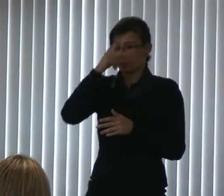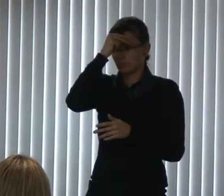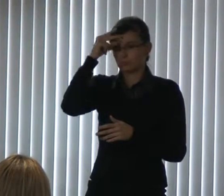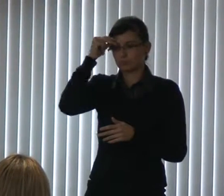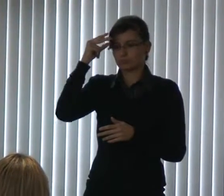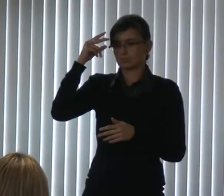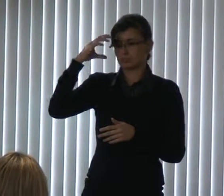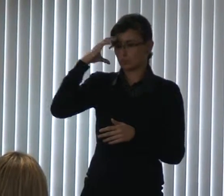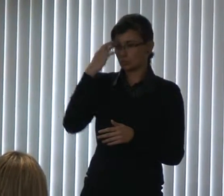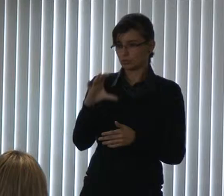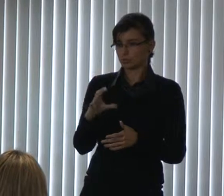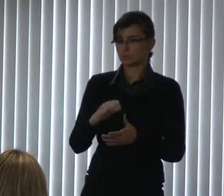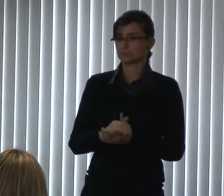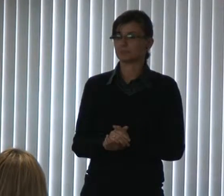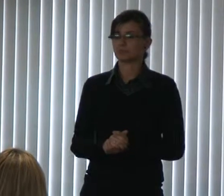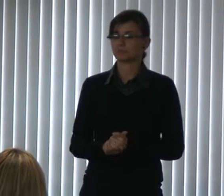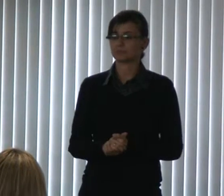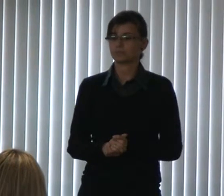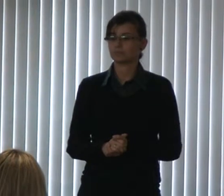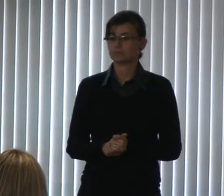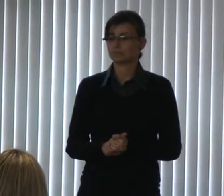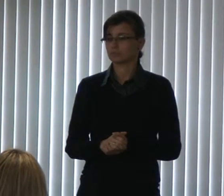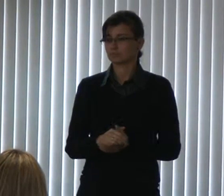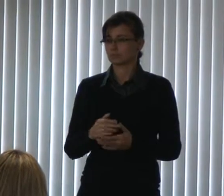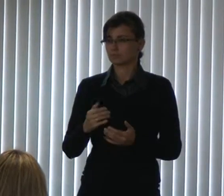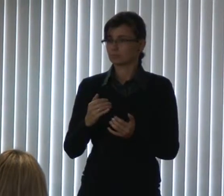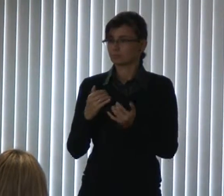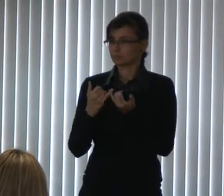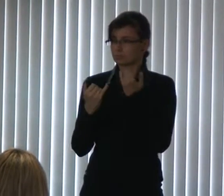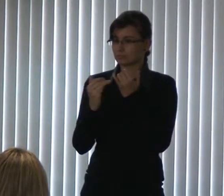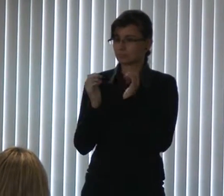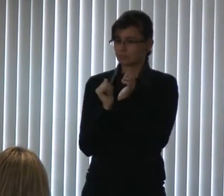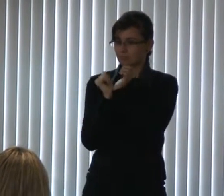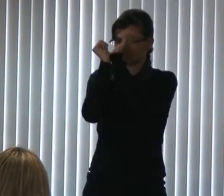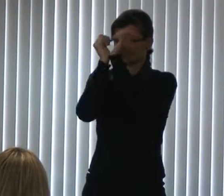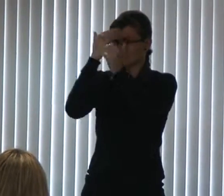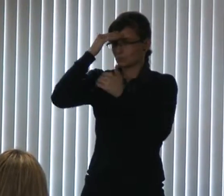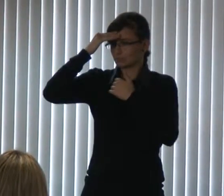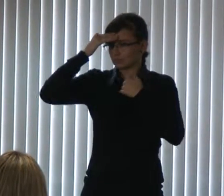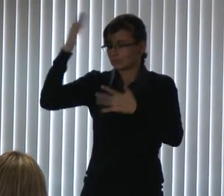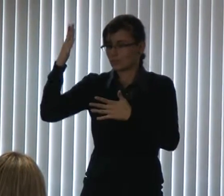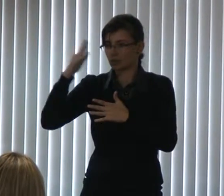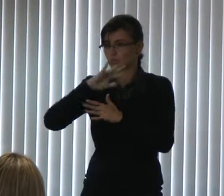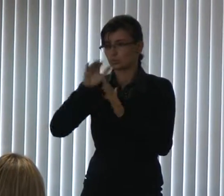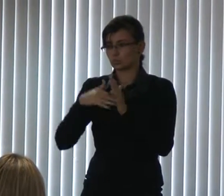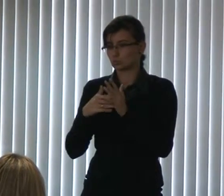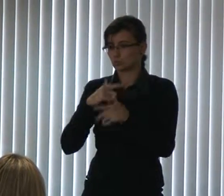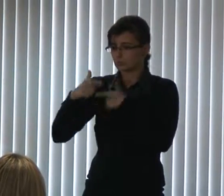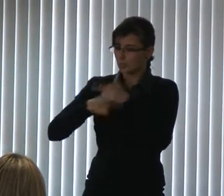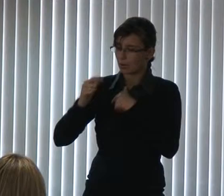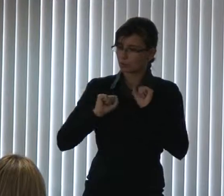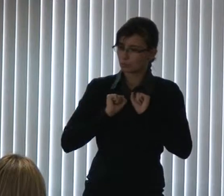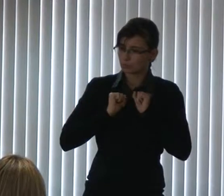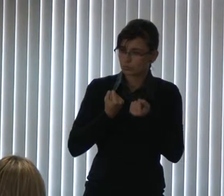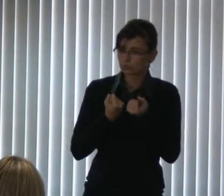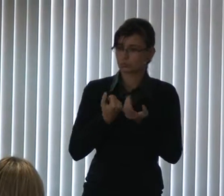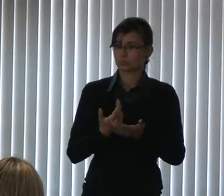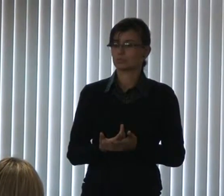eu diria assim, um troféu de merecimento pelos trabalhos que nós estamos fazendo. Essa Câmara Municipal, senhor